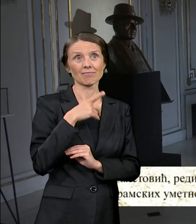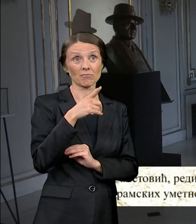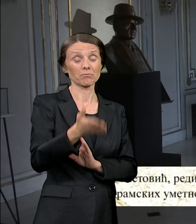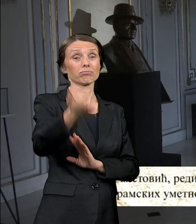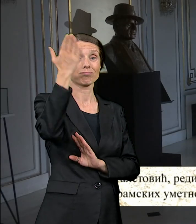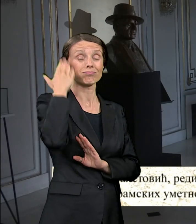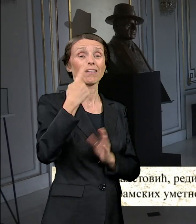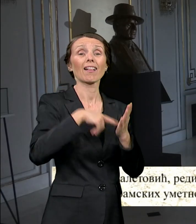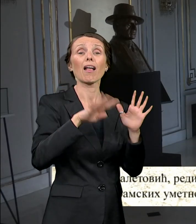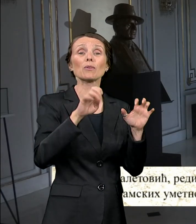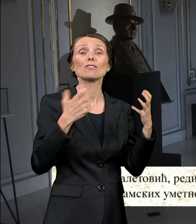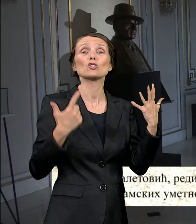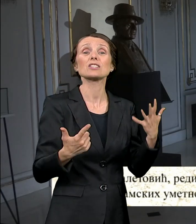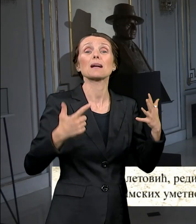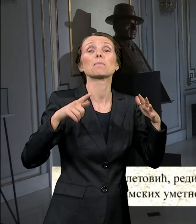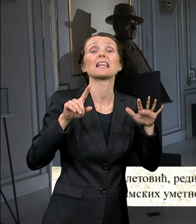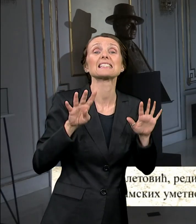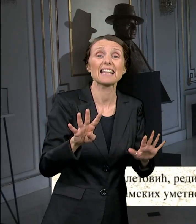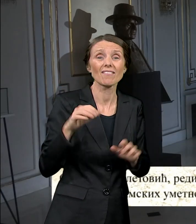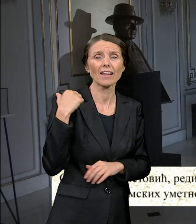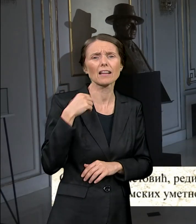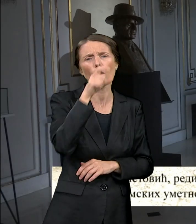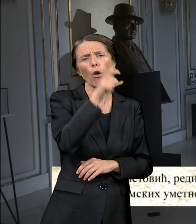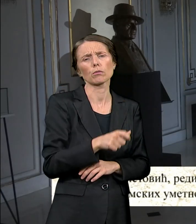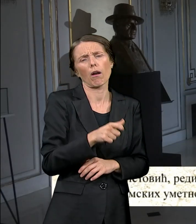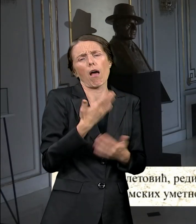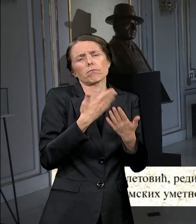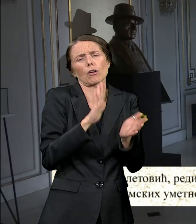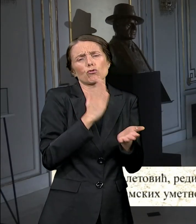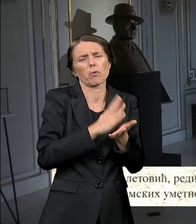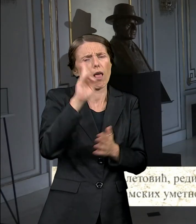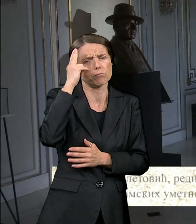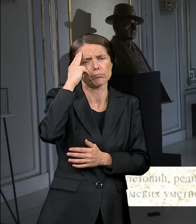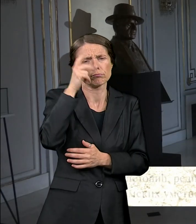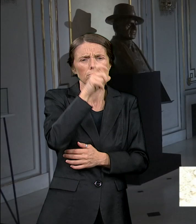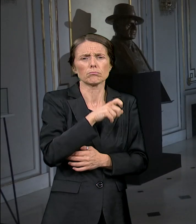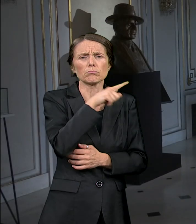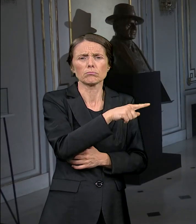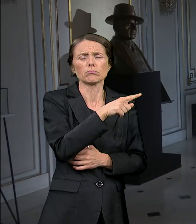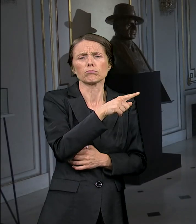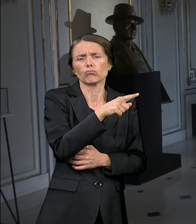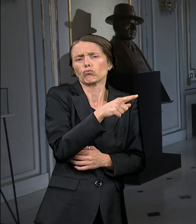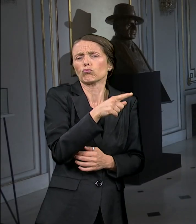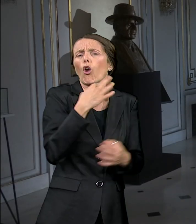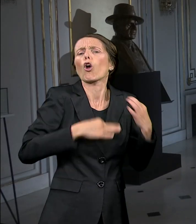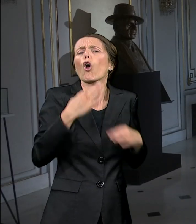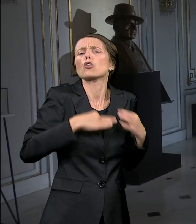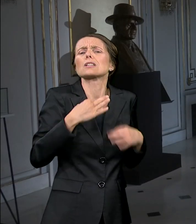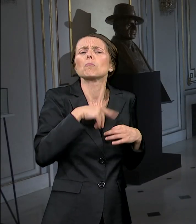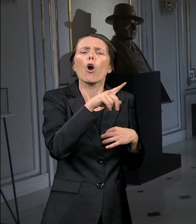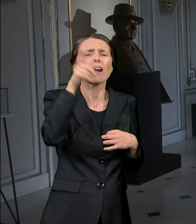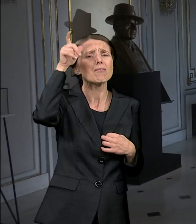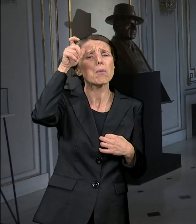-a, ona je bila već afirmisani kostimograf u Beogradskom Dramskom pozorištu, stalni kostimograf.